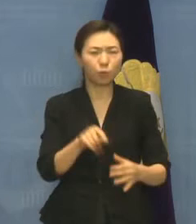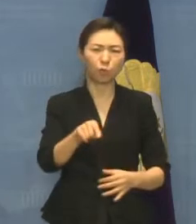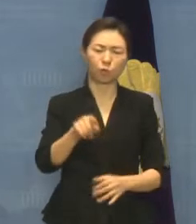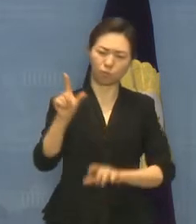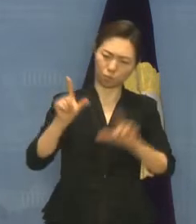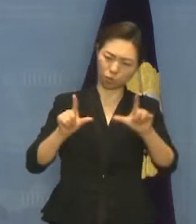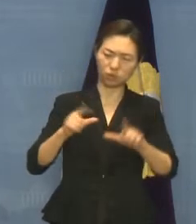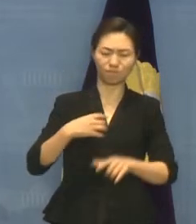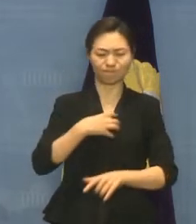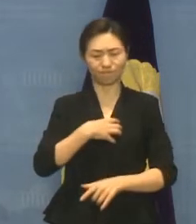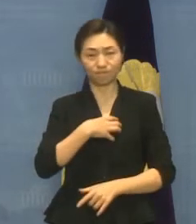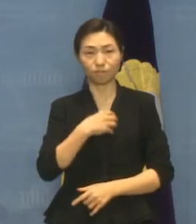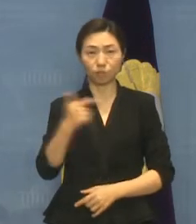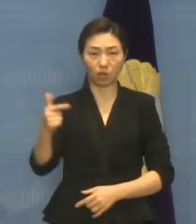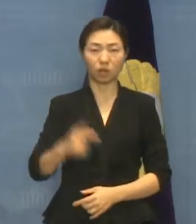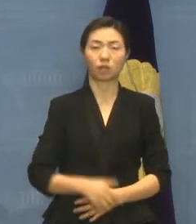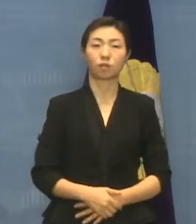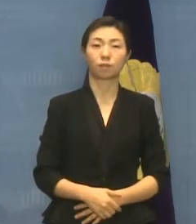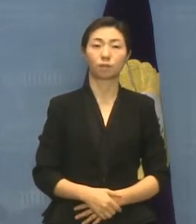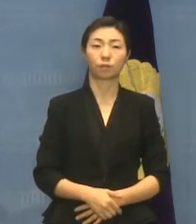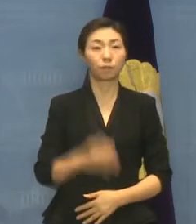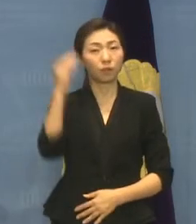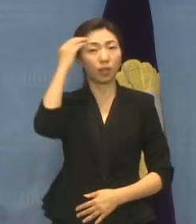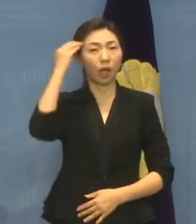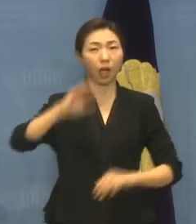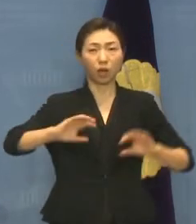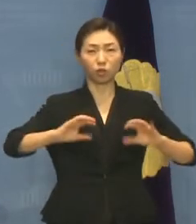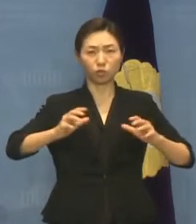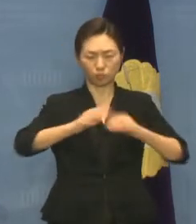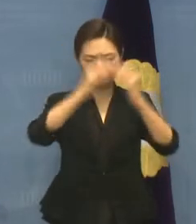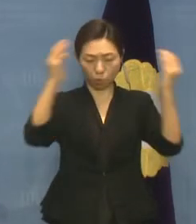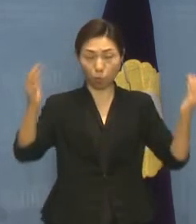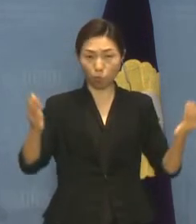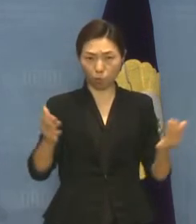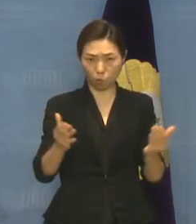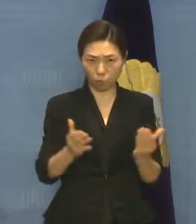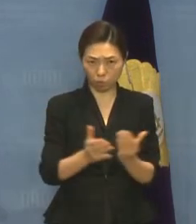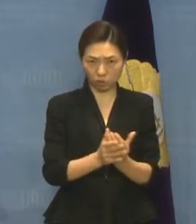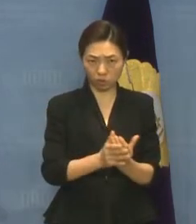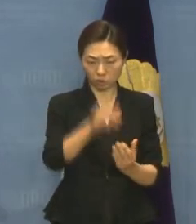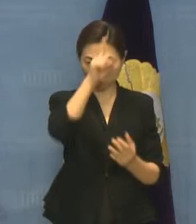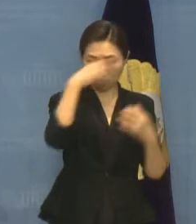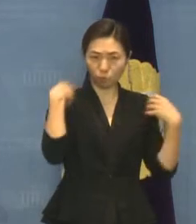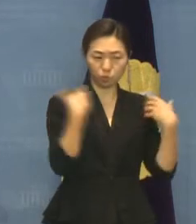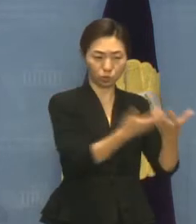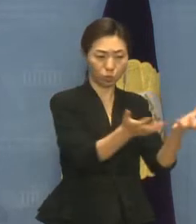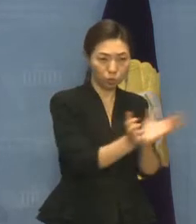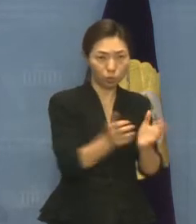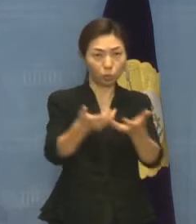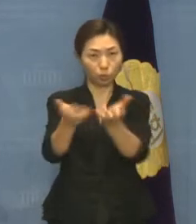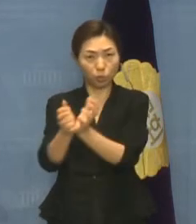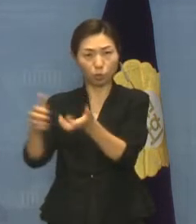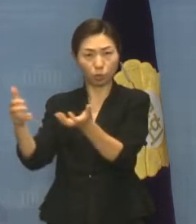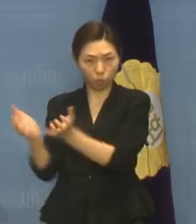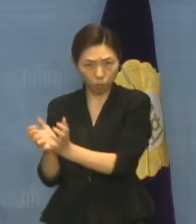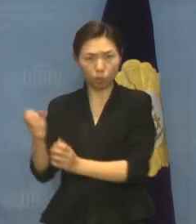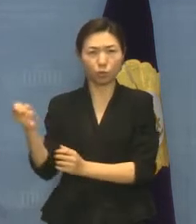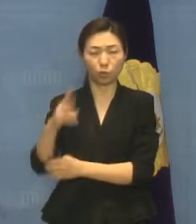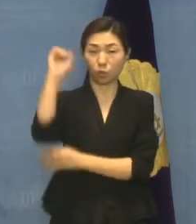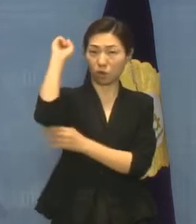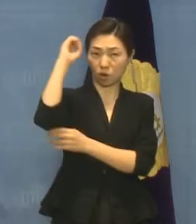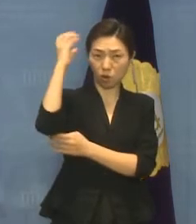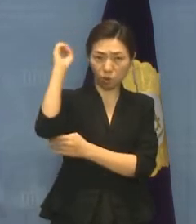우려했습니다. 이에 우리나라 모든 국가기관을 비롯해 언론과 대중을